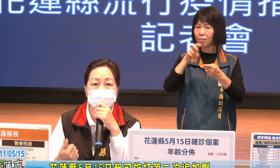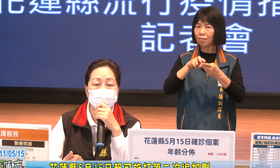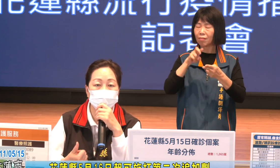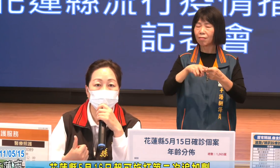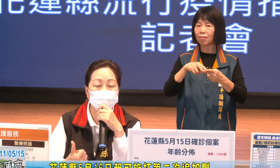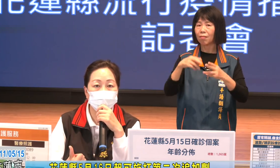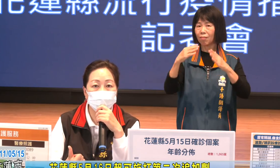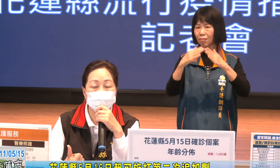地對既然是是有有